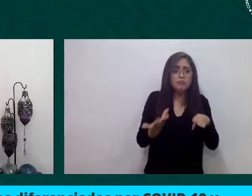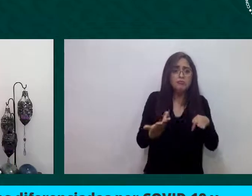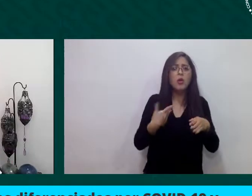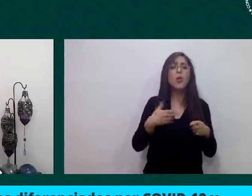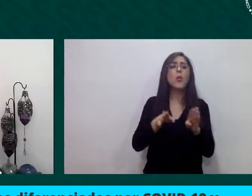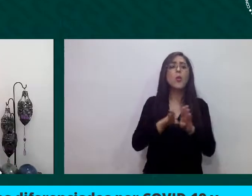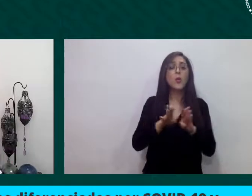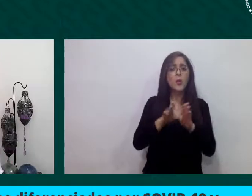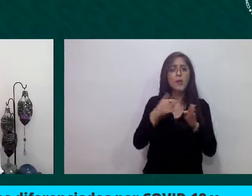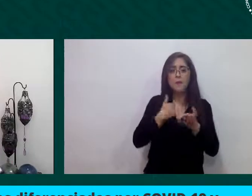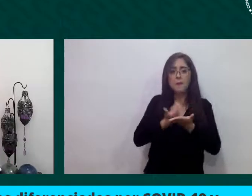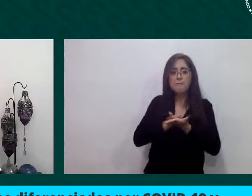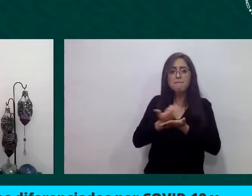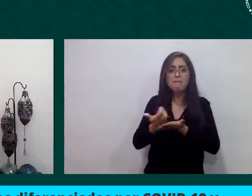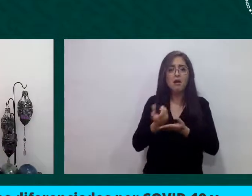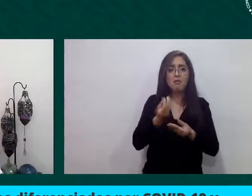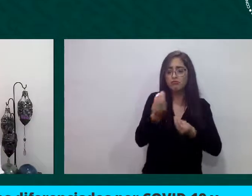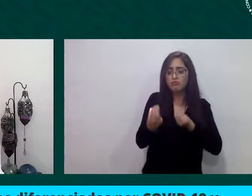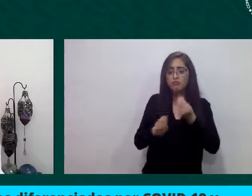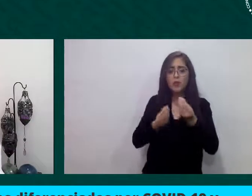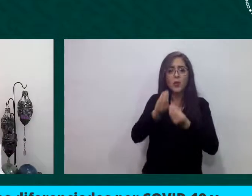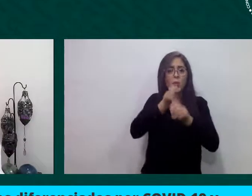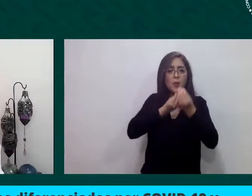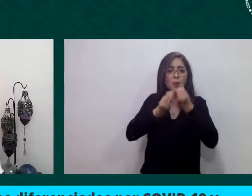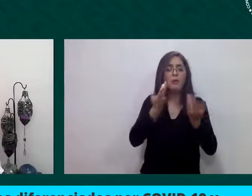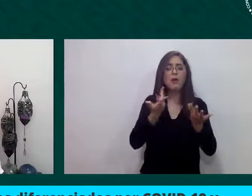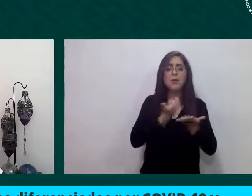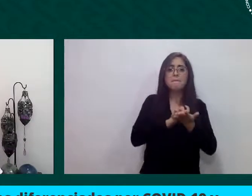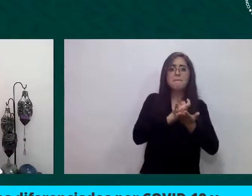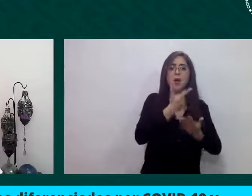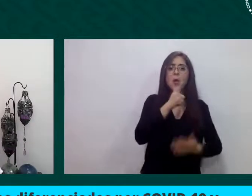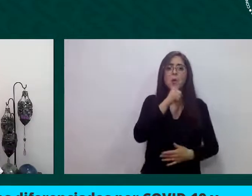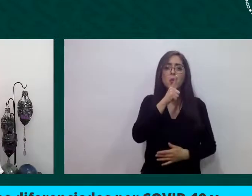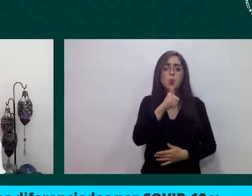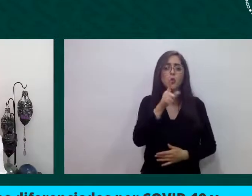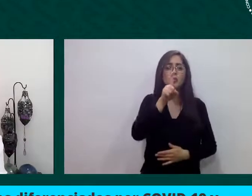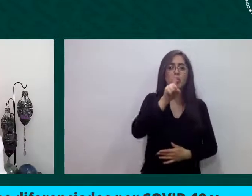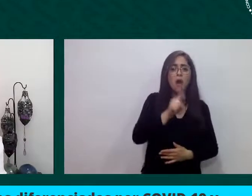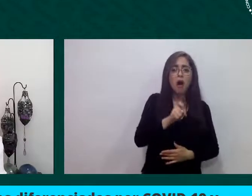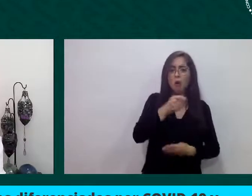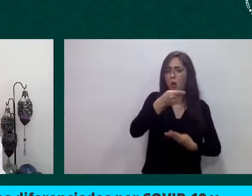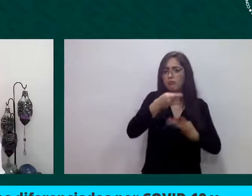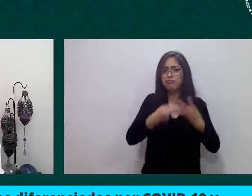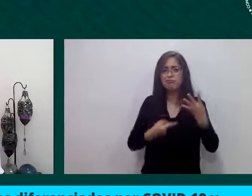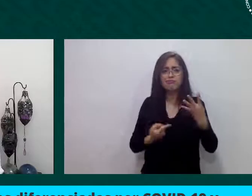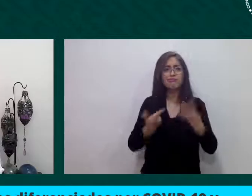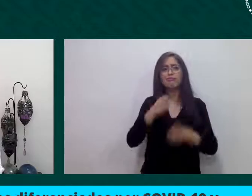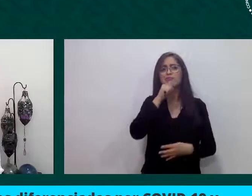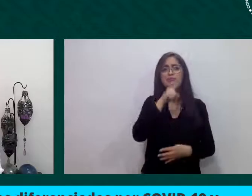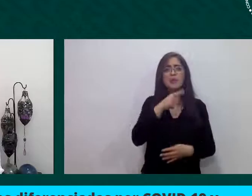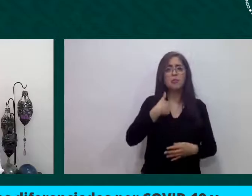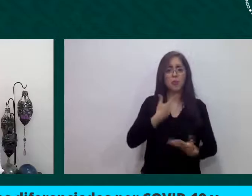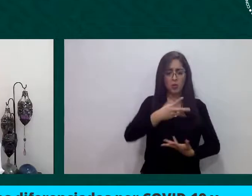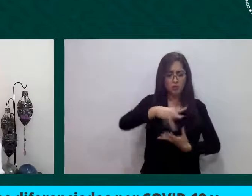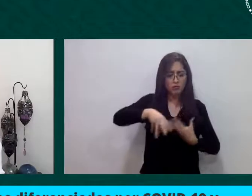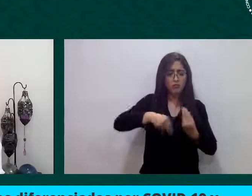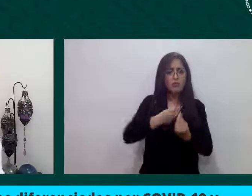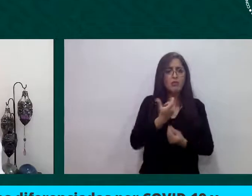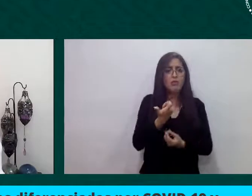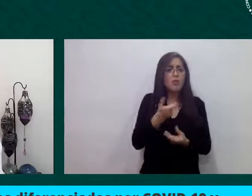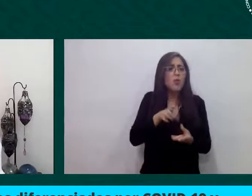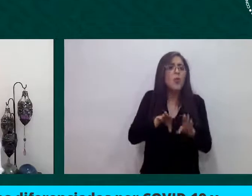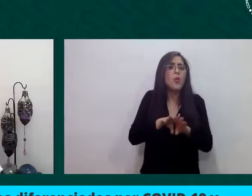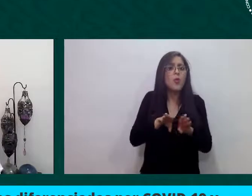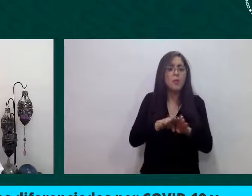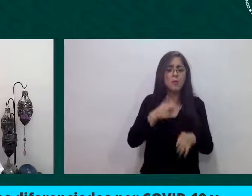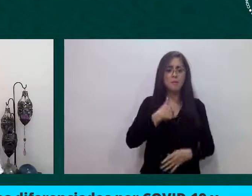pagar los servicios y para pagar, por supuesto, un tema de renta. El tema de la vivienda aquí se vio, se vieron en